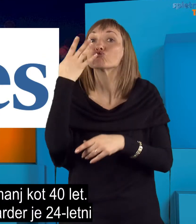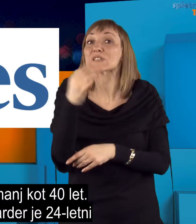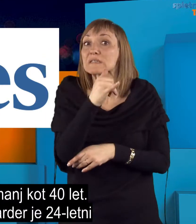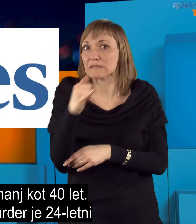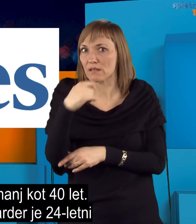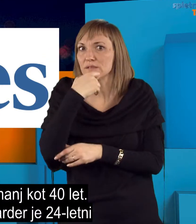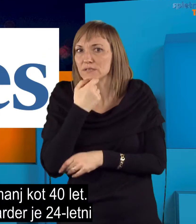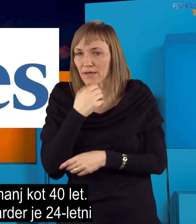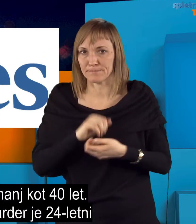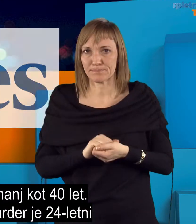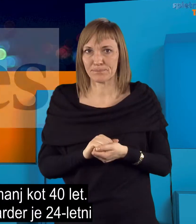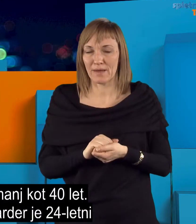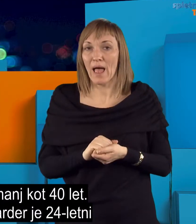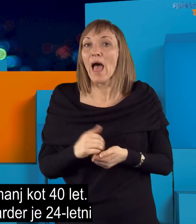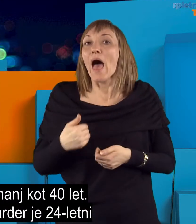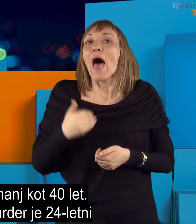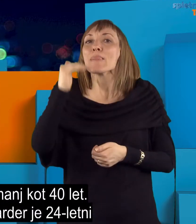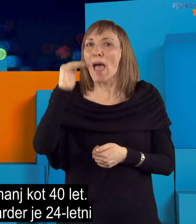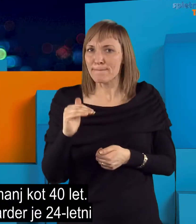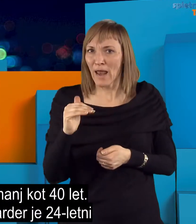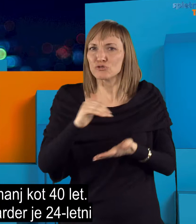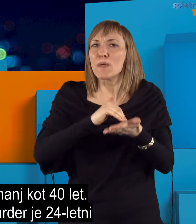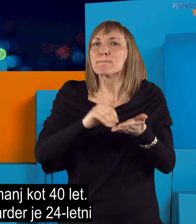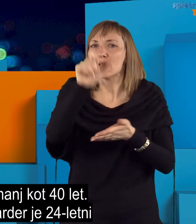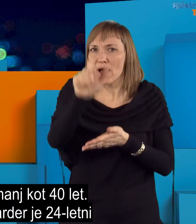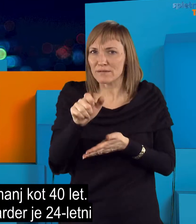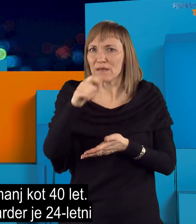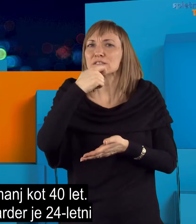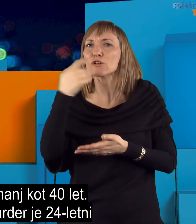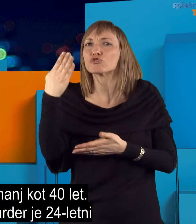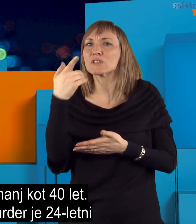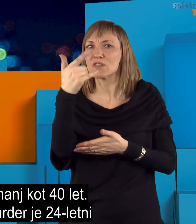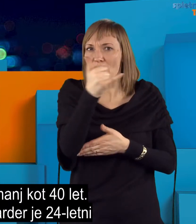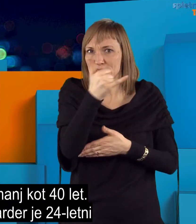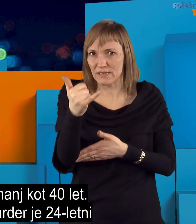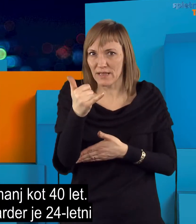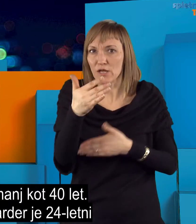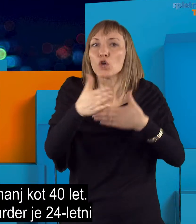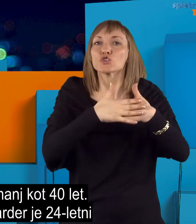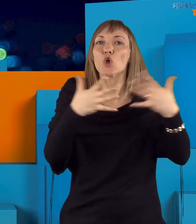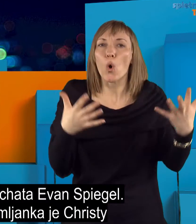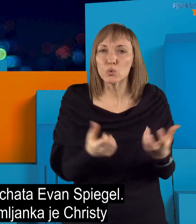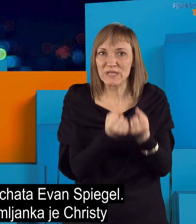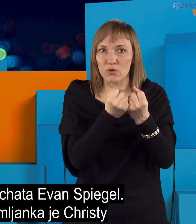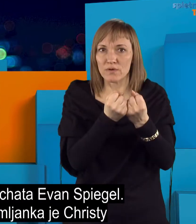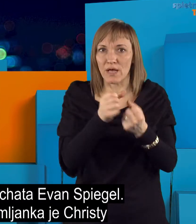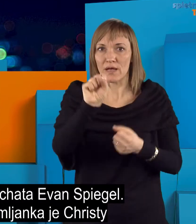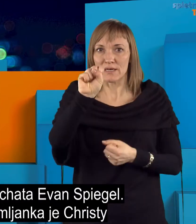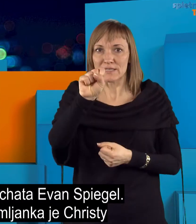manj kot 40 let. Najmlajši milijarder je 24-letni soustanovitel